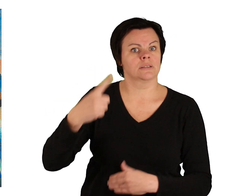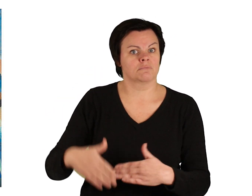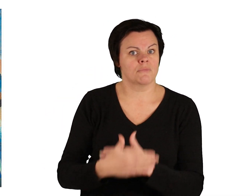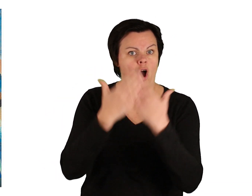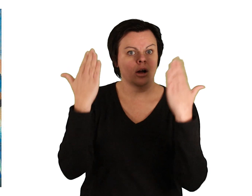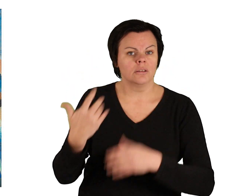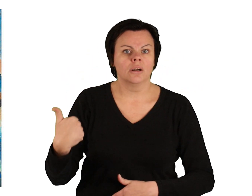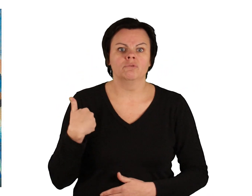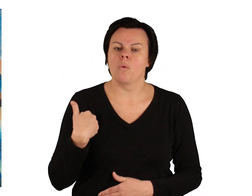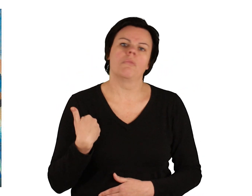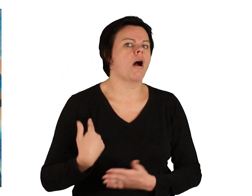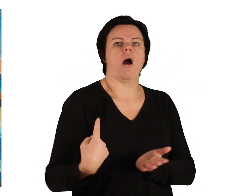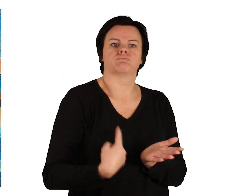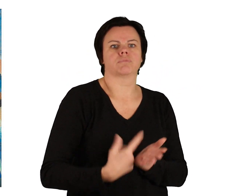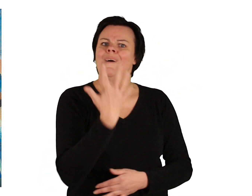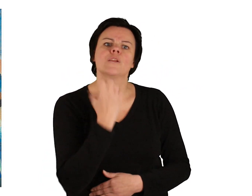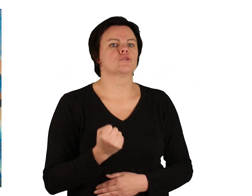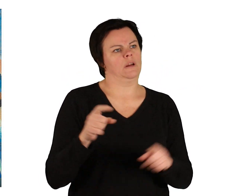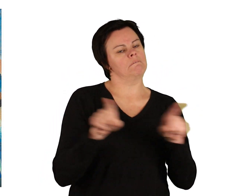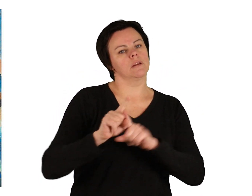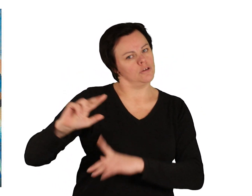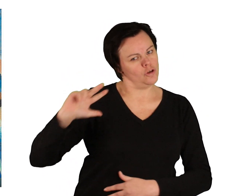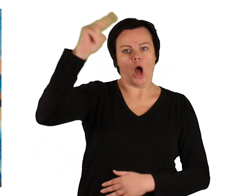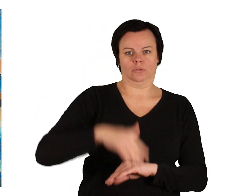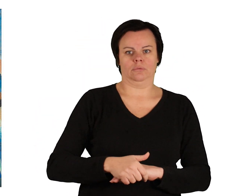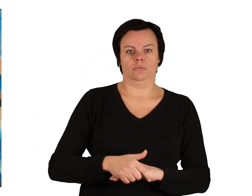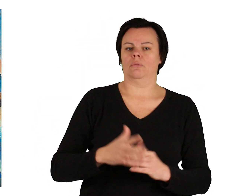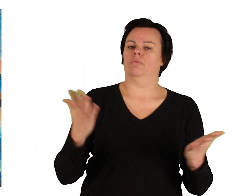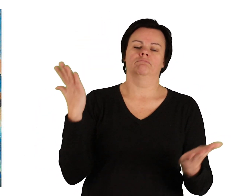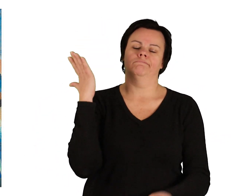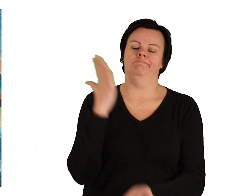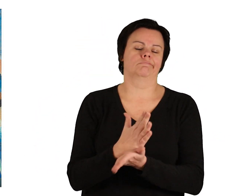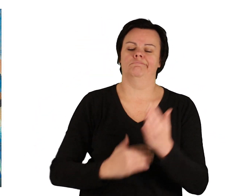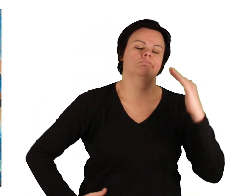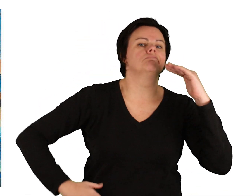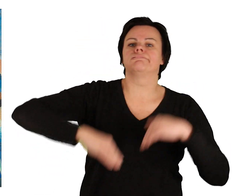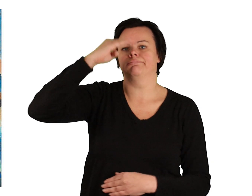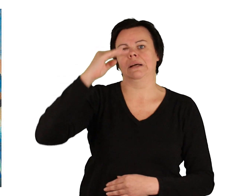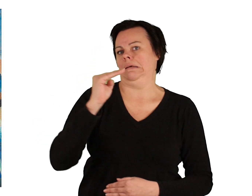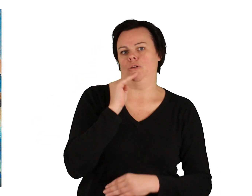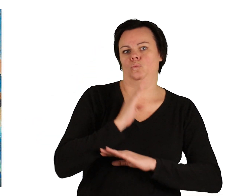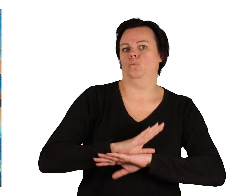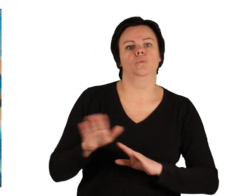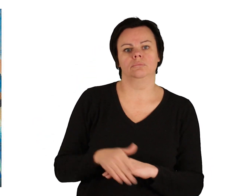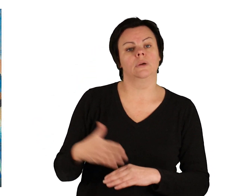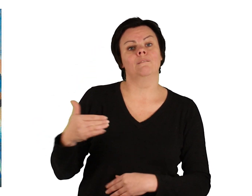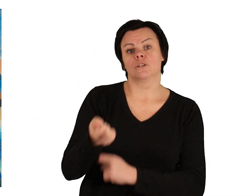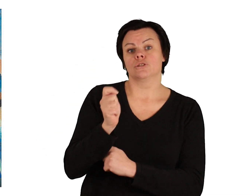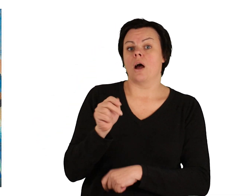noch verlangte, sie wolle so werden wie Gott, da war das Maß voll. Der Fischer ging, obwohl das Meer tobte,